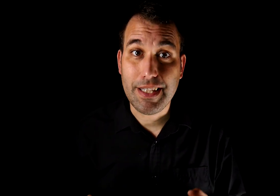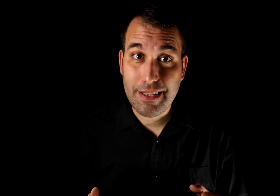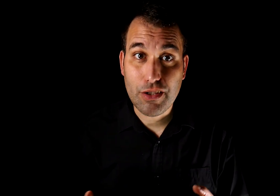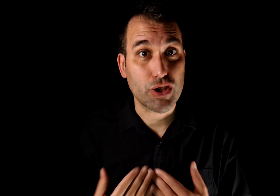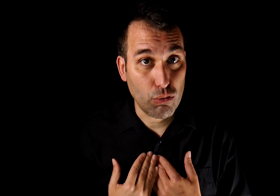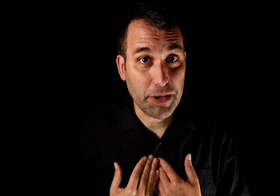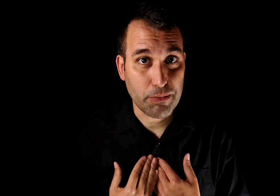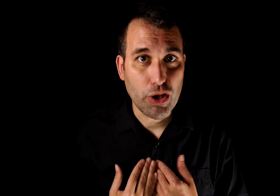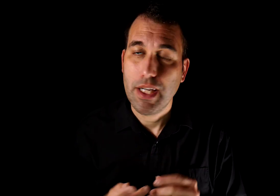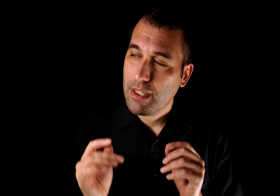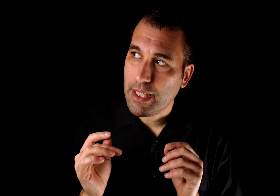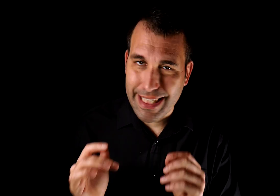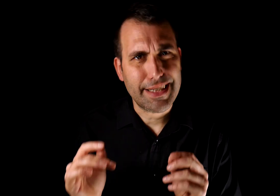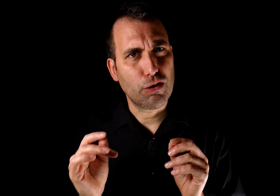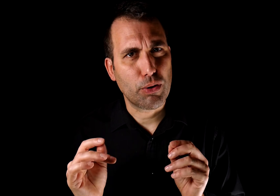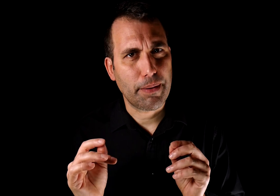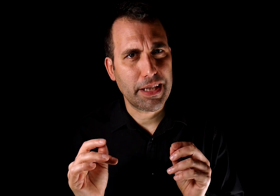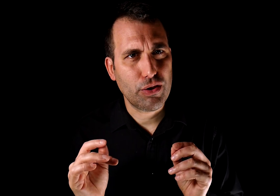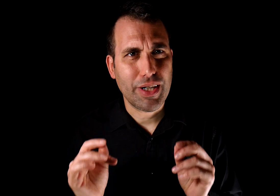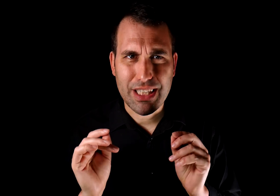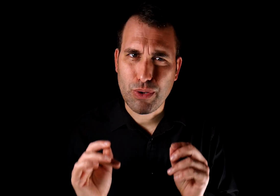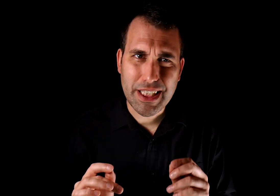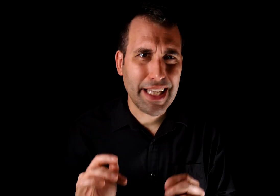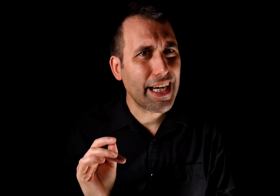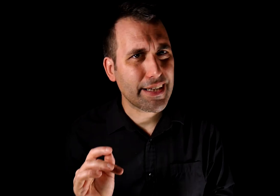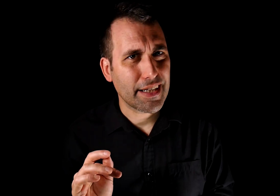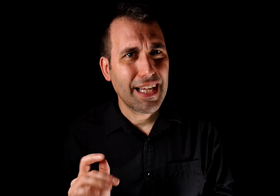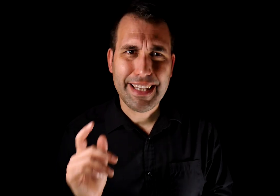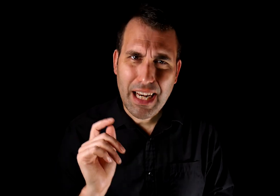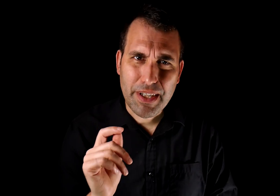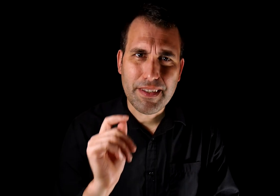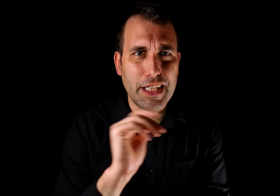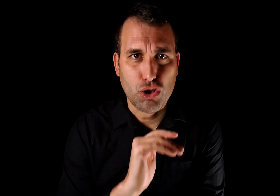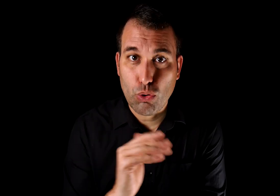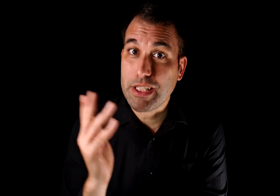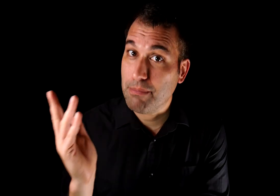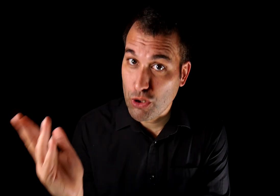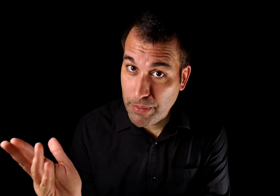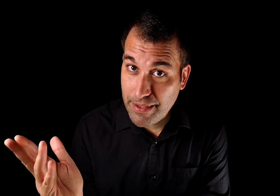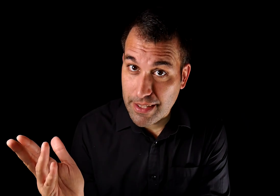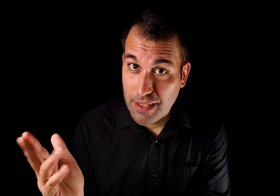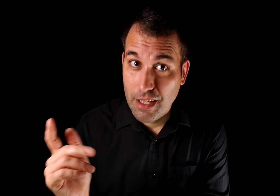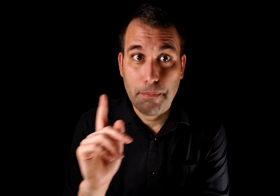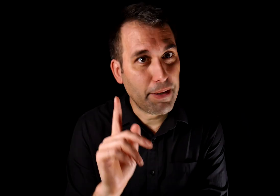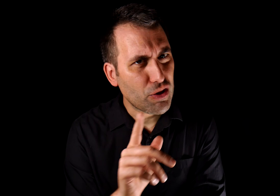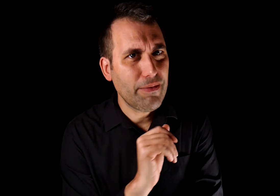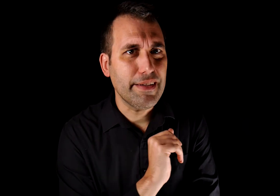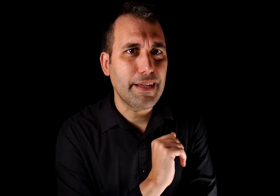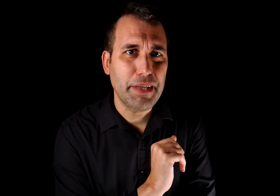diciéndose a uno mismo, este comportamiento es una señal de alerta. Tal vez es sólo una simple torpeza. Pero tal vez también